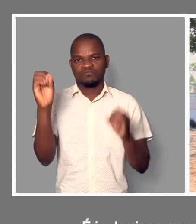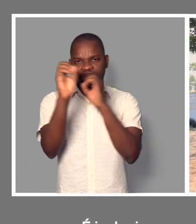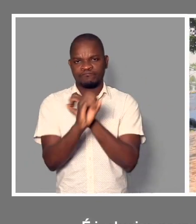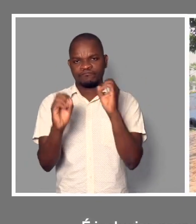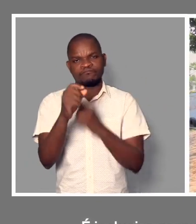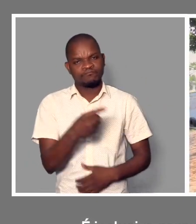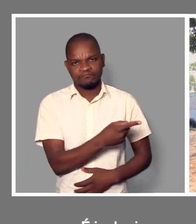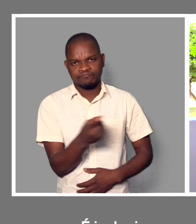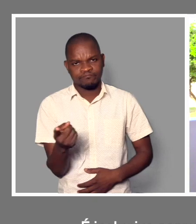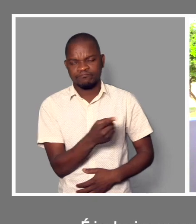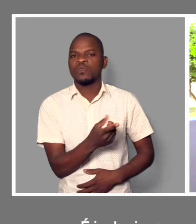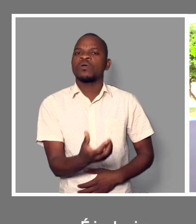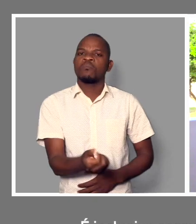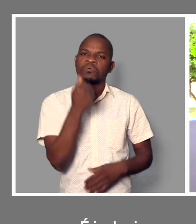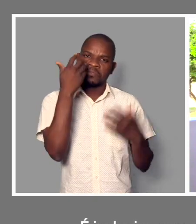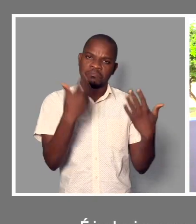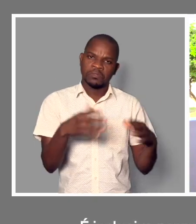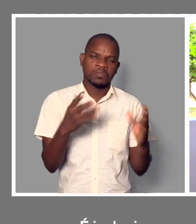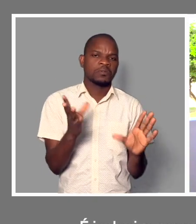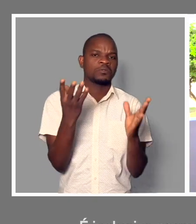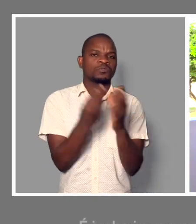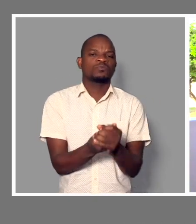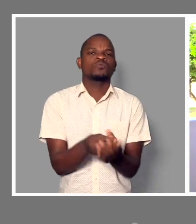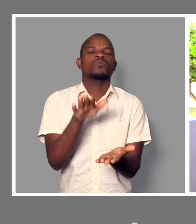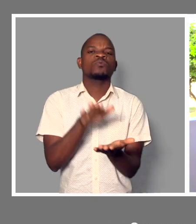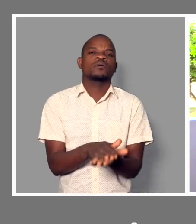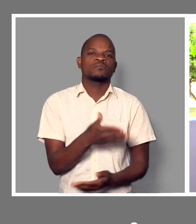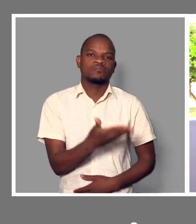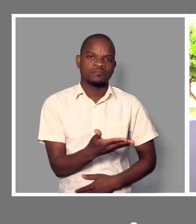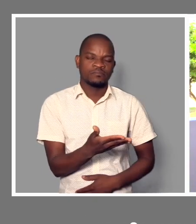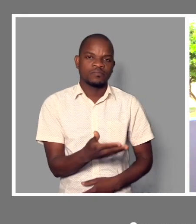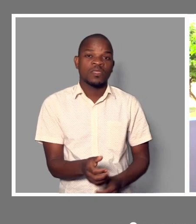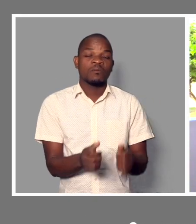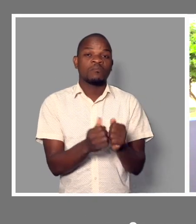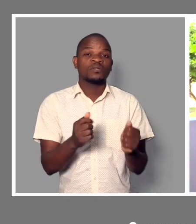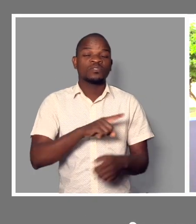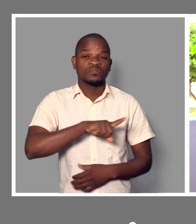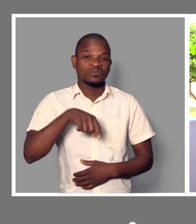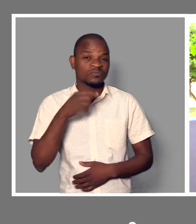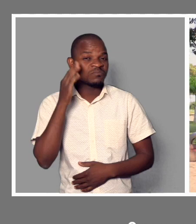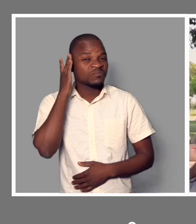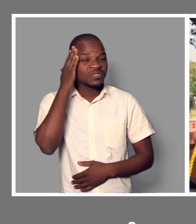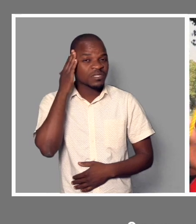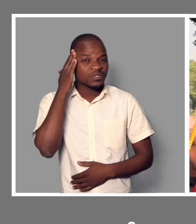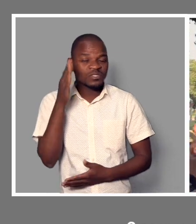podem brincar dentro deste parque, não é? E não foi pensado um parque simplesmente